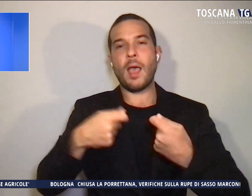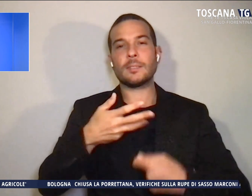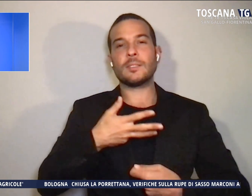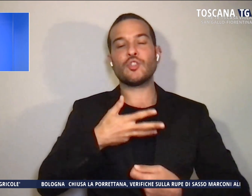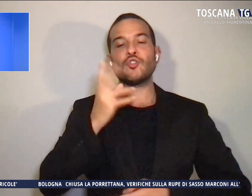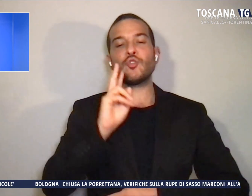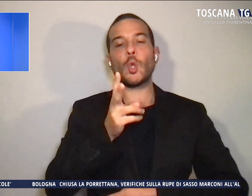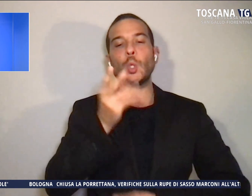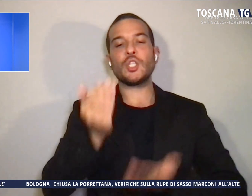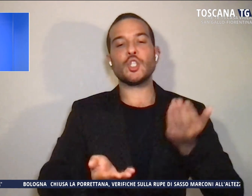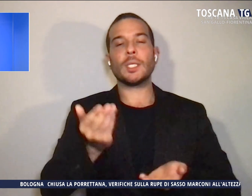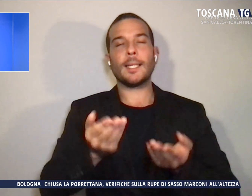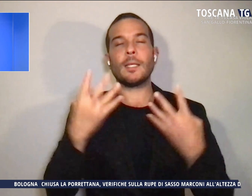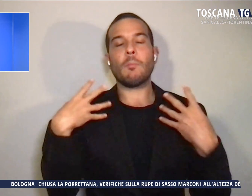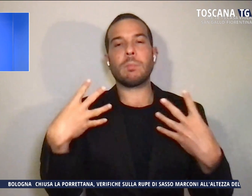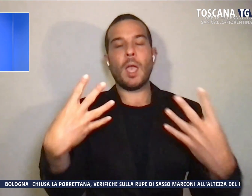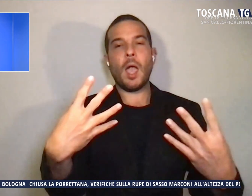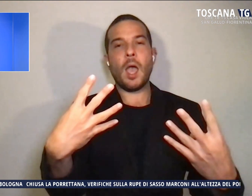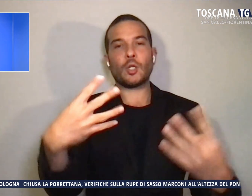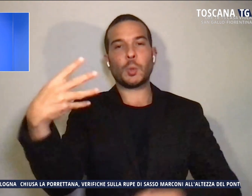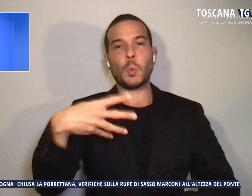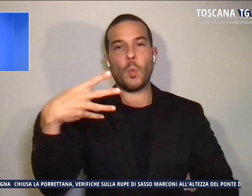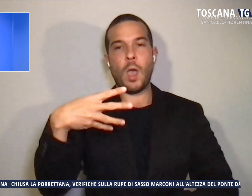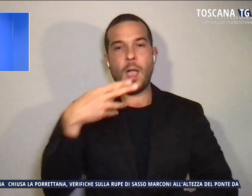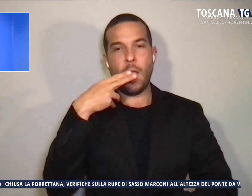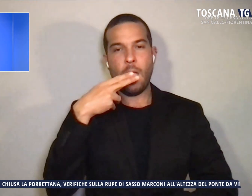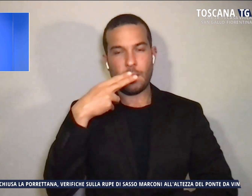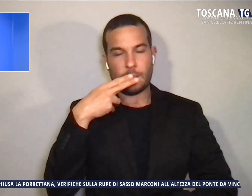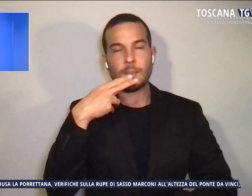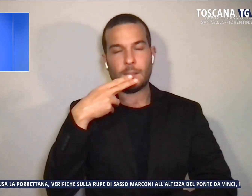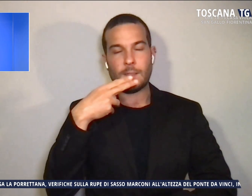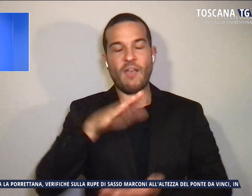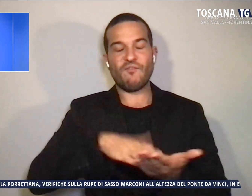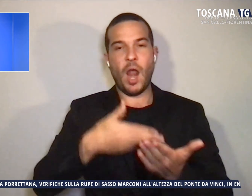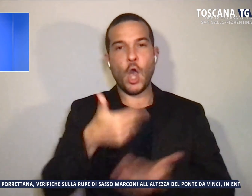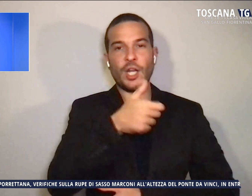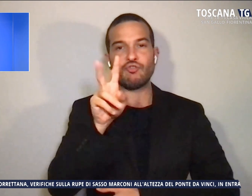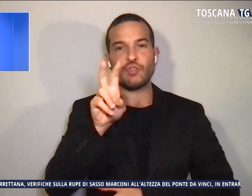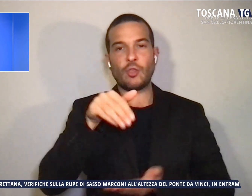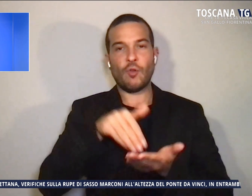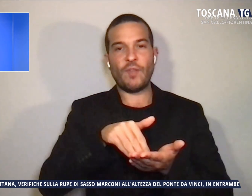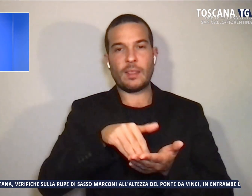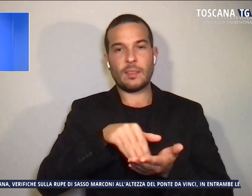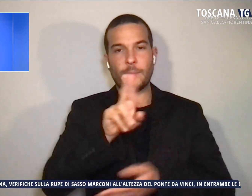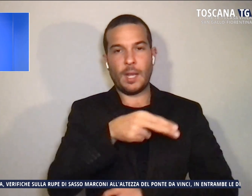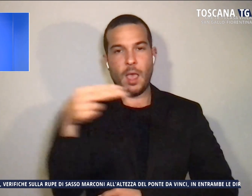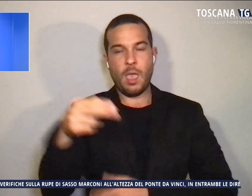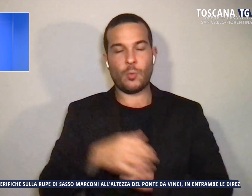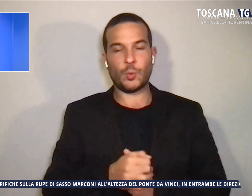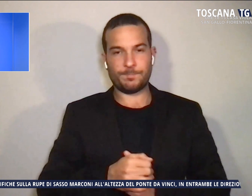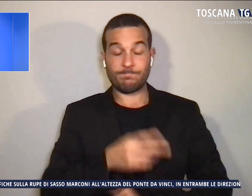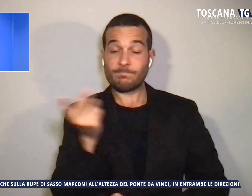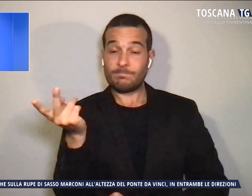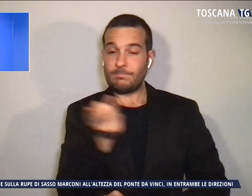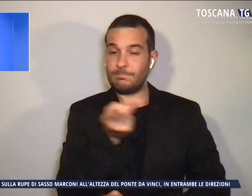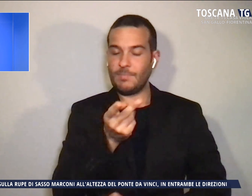per un valore di circa 120.000 euro. I due giovani, già noti alle